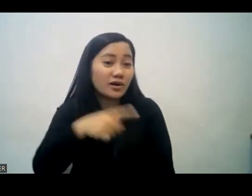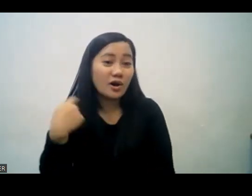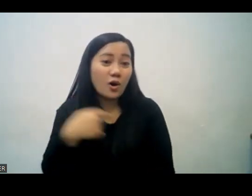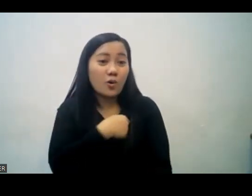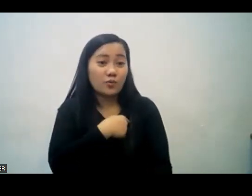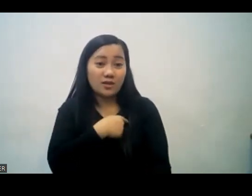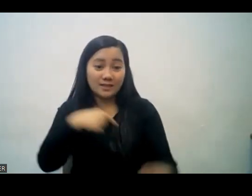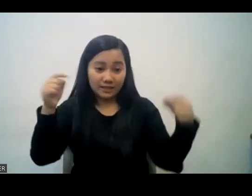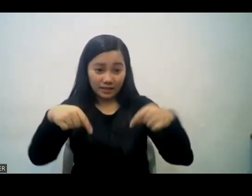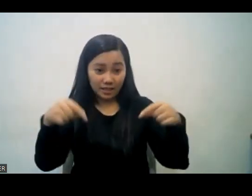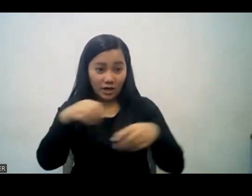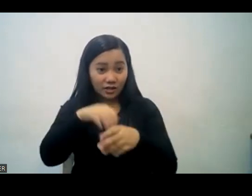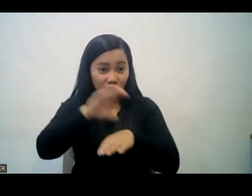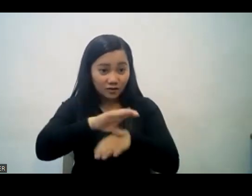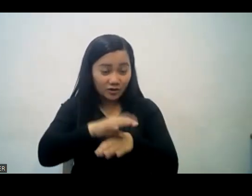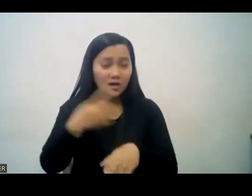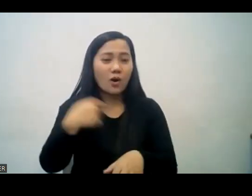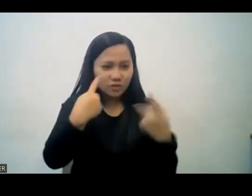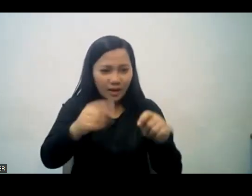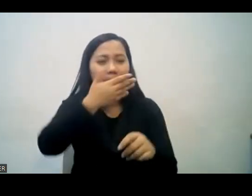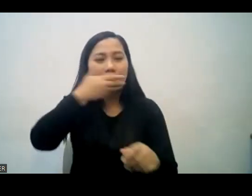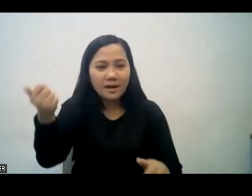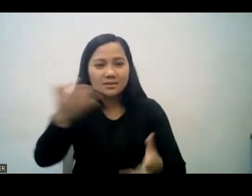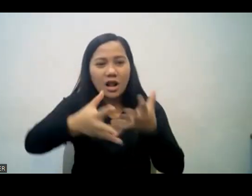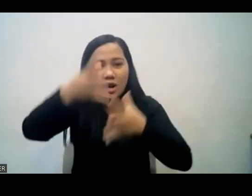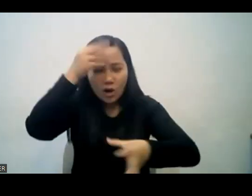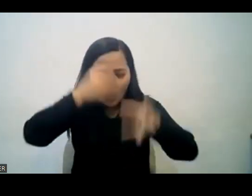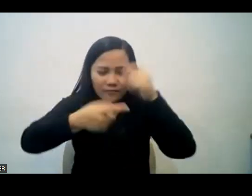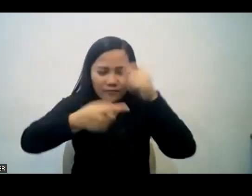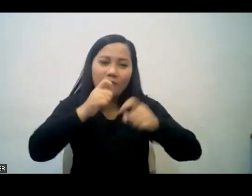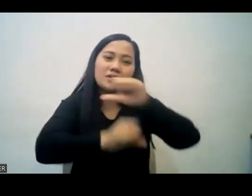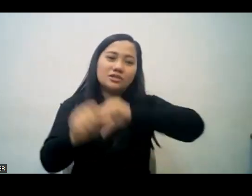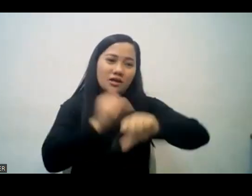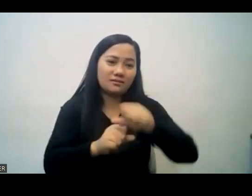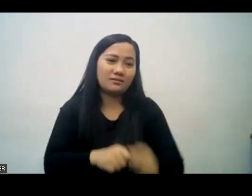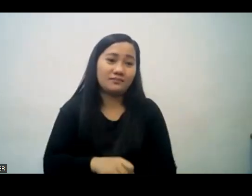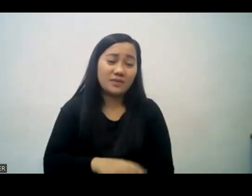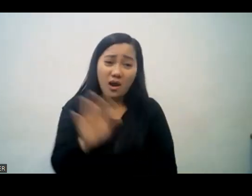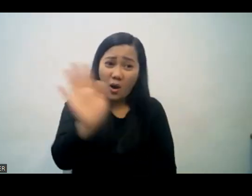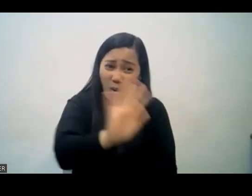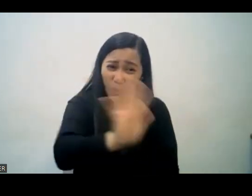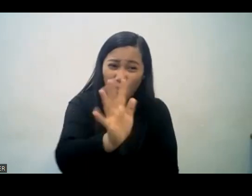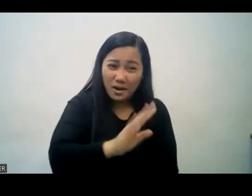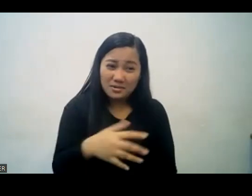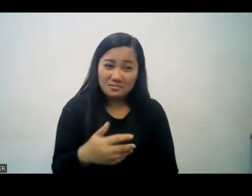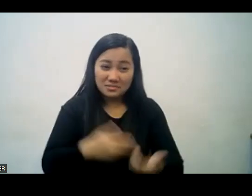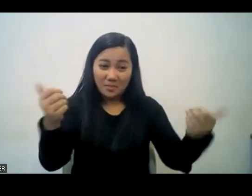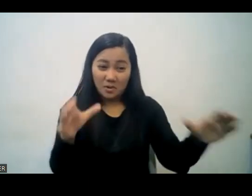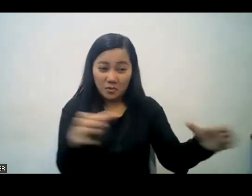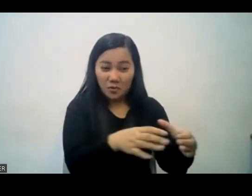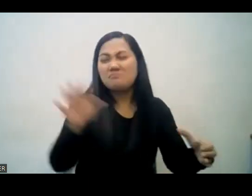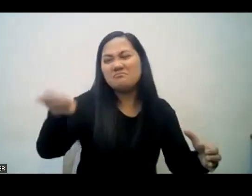kaya nga sa church ay wag po kayong gumawa ng specific na mga grupo grupo we are college student we gonna have a fellowship